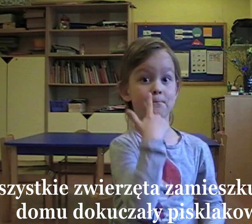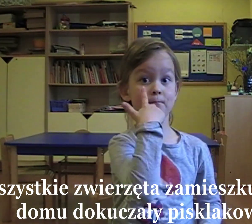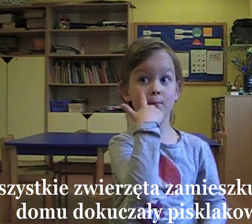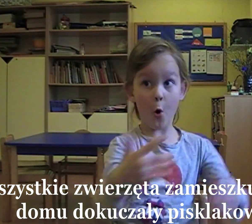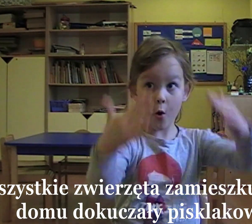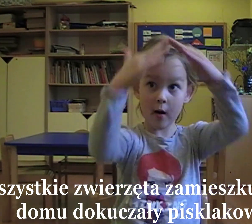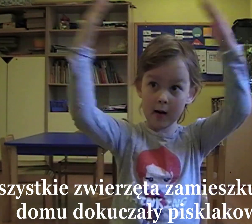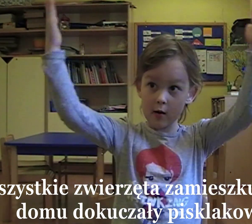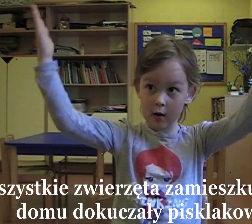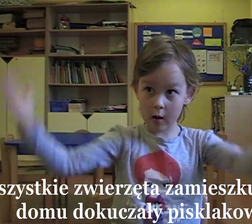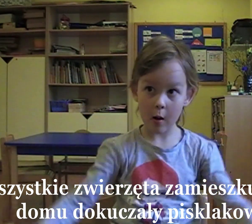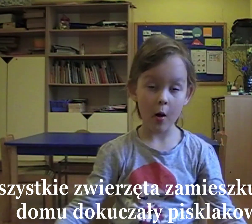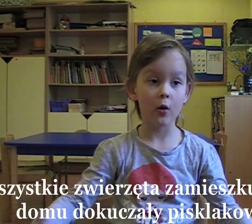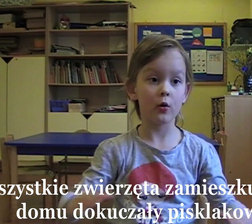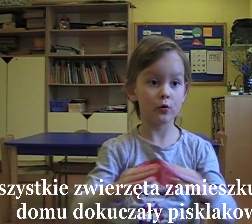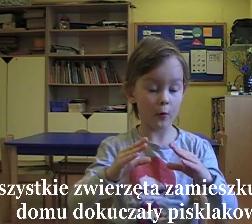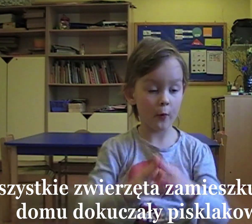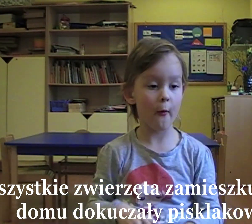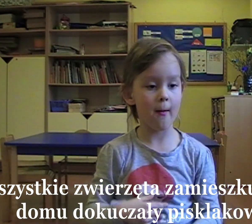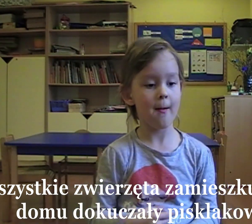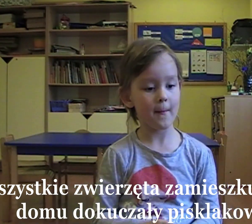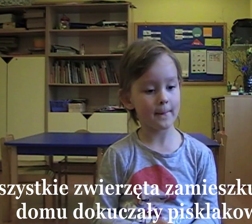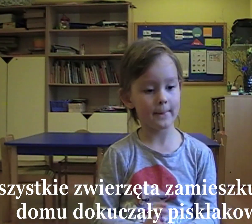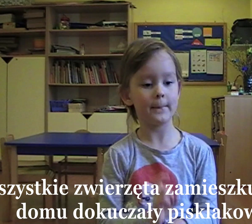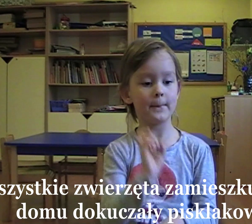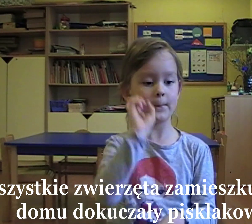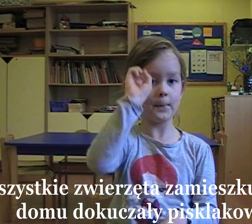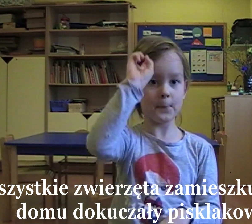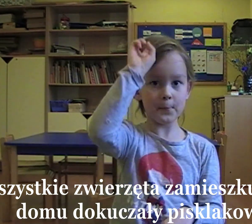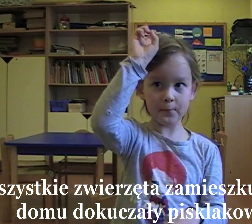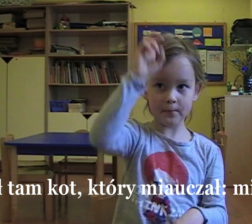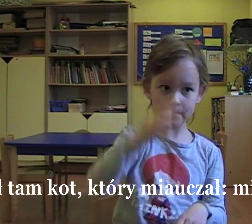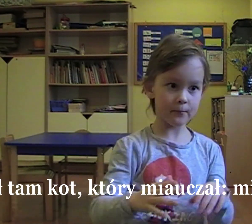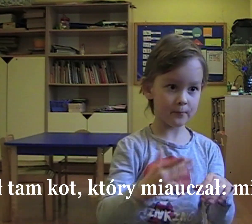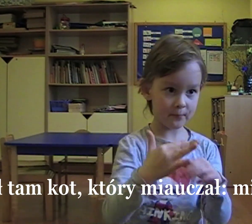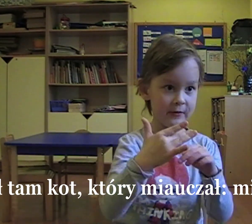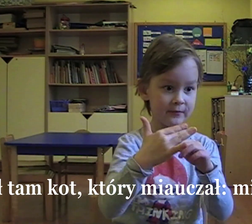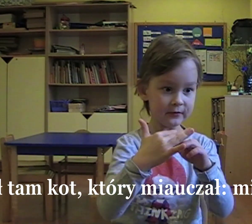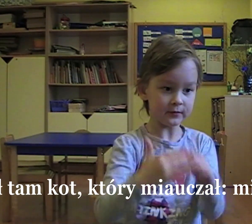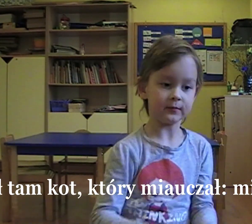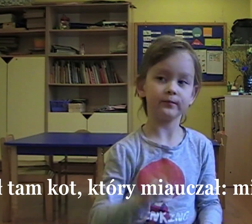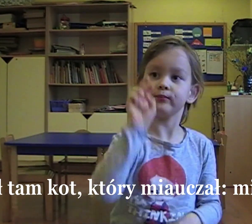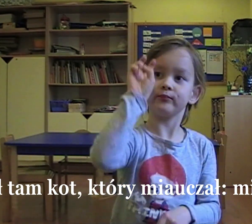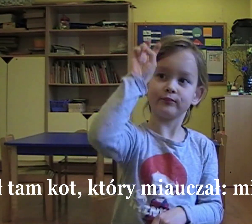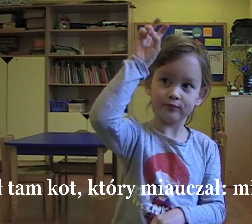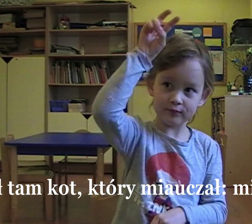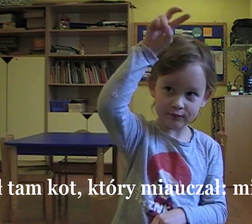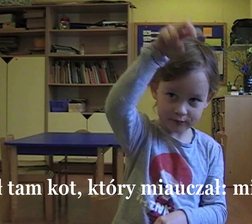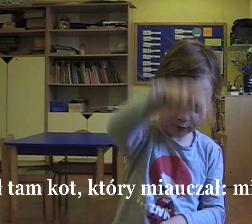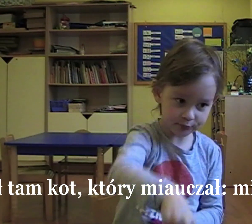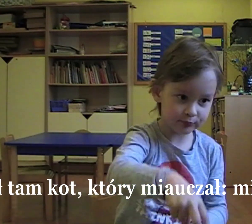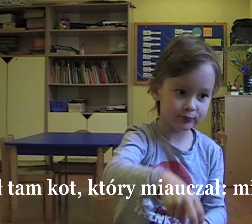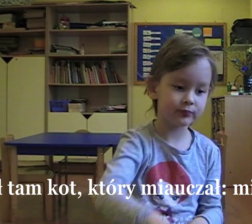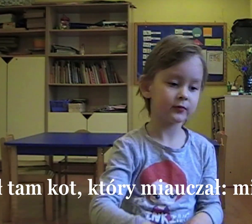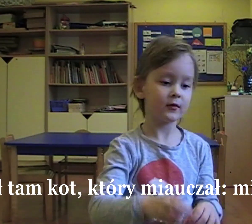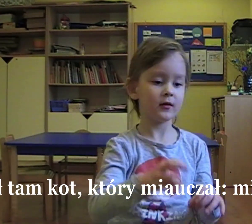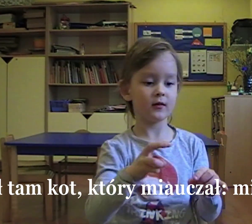Wszystkie zwierzęta zamieszkujące w domu dokuczały piklakowi. Był tam kot,